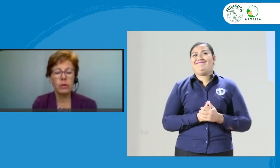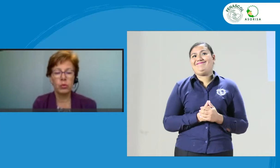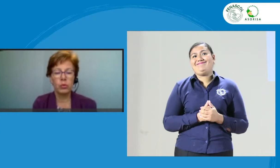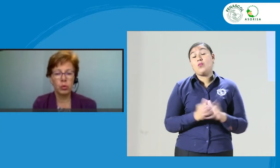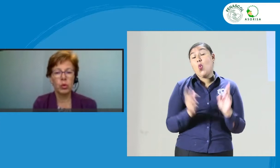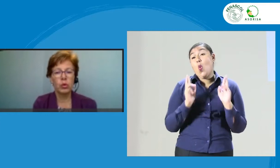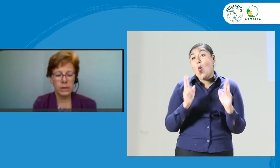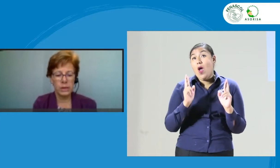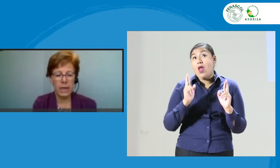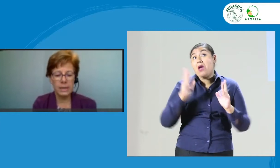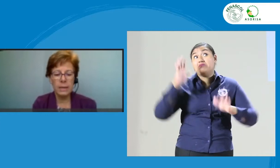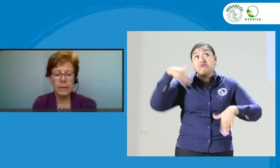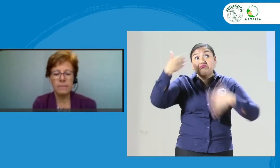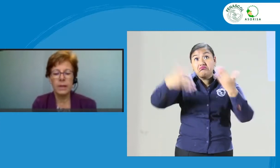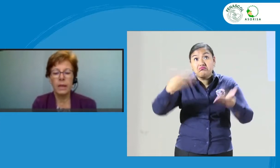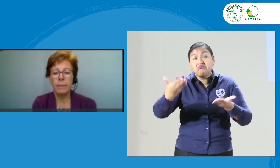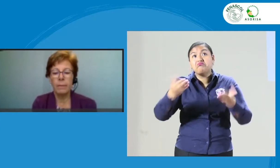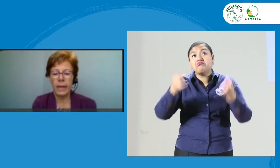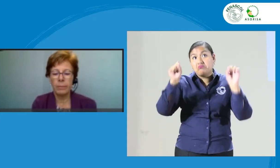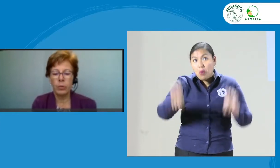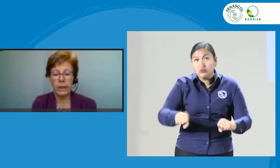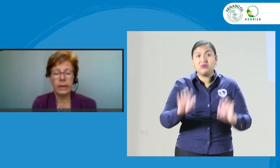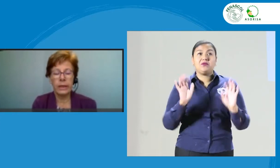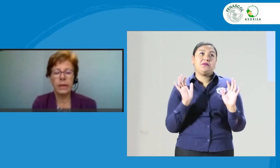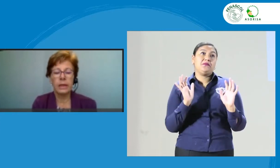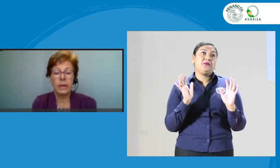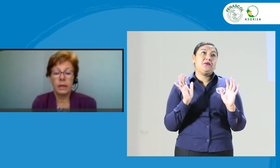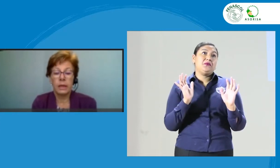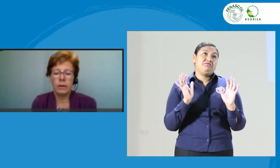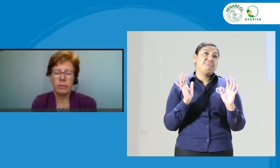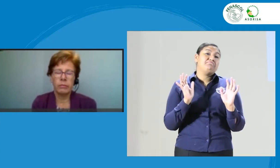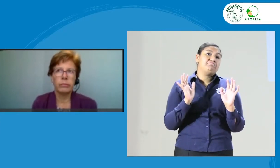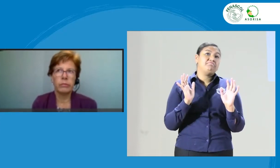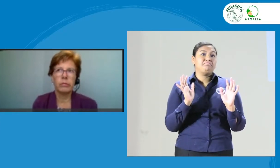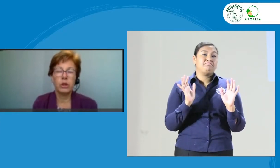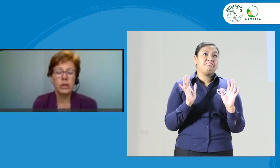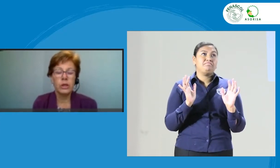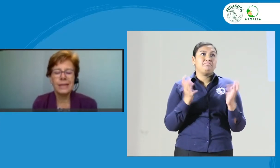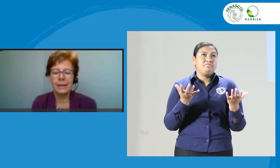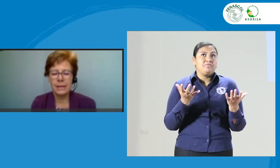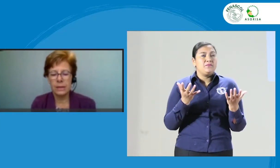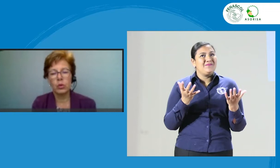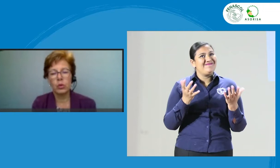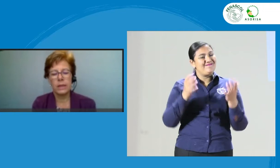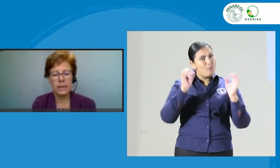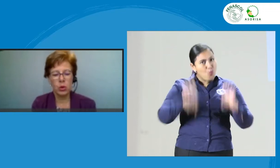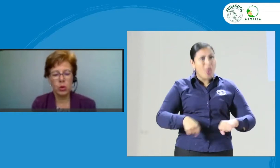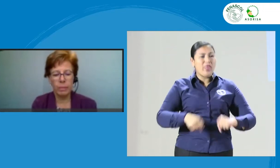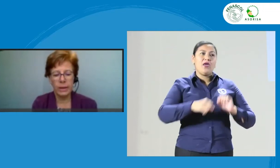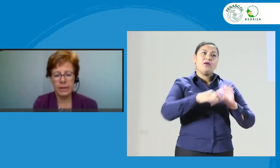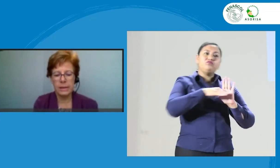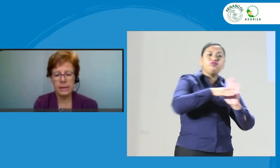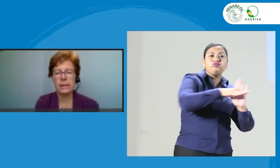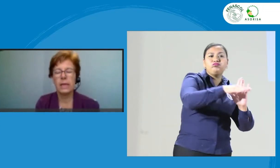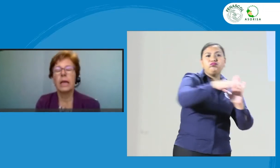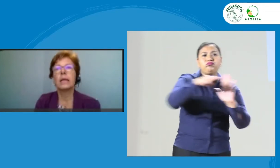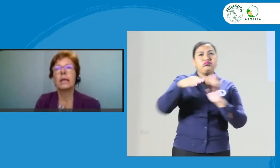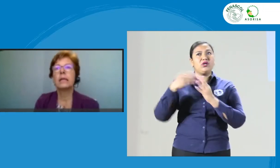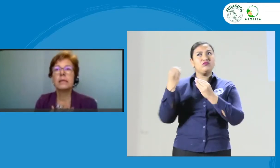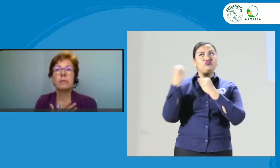futuro sea así para poder tener mayor estandarización en esas competencias. Desde mi